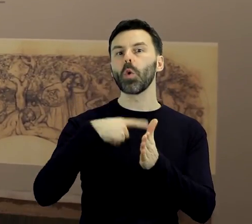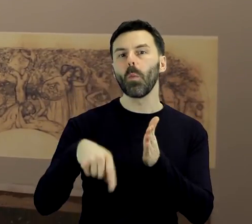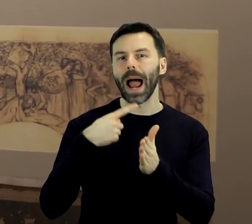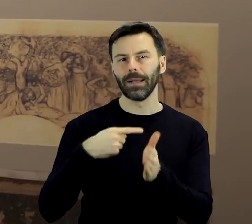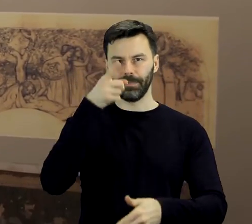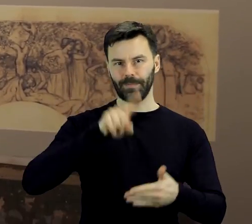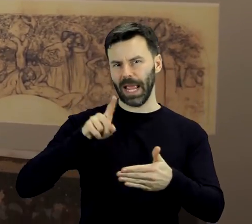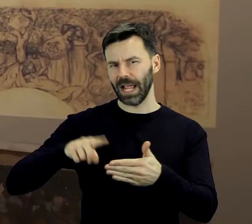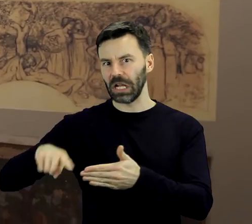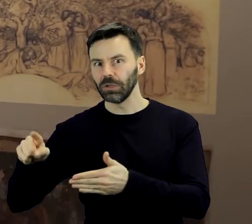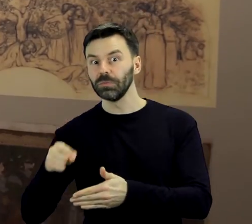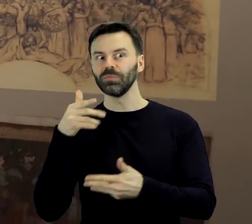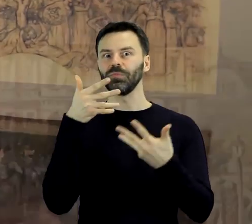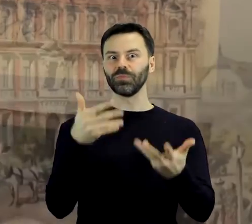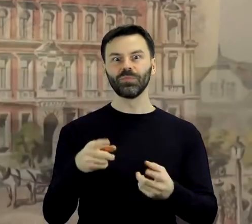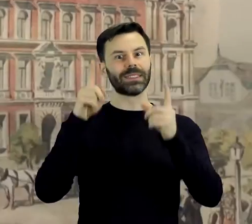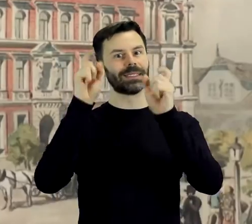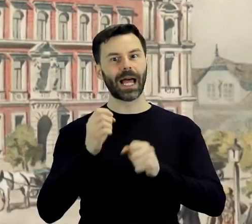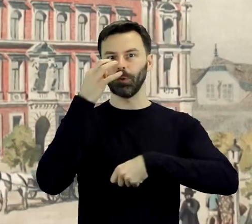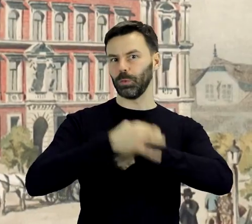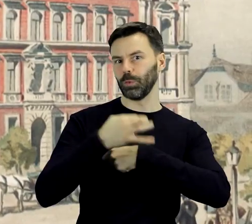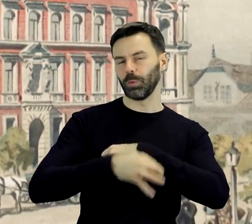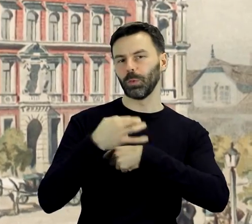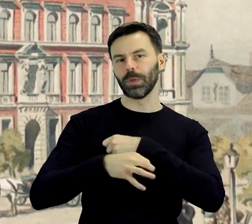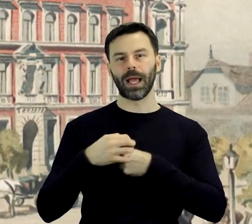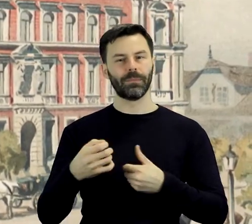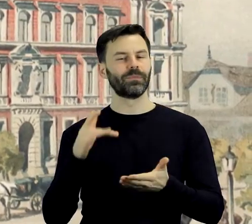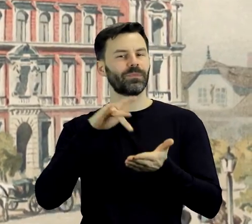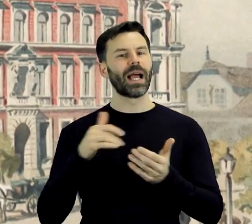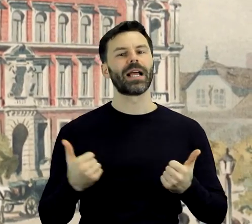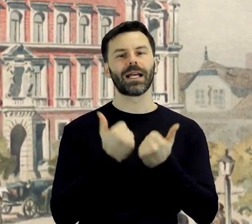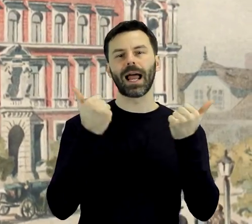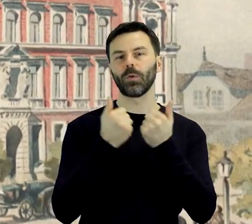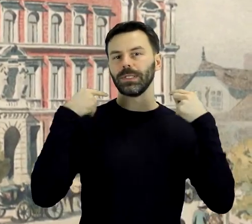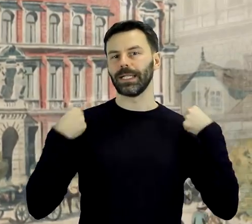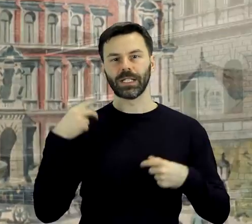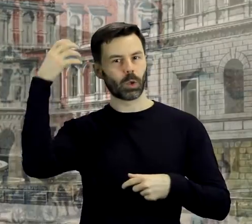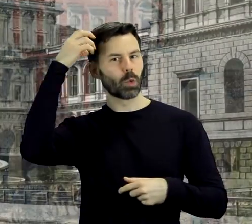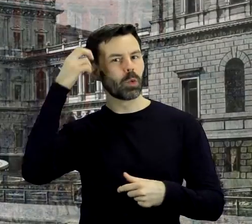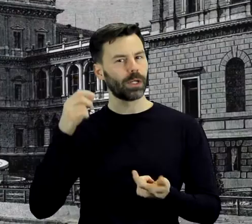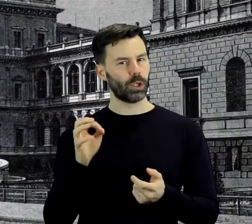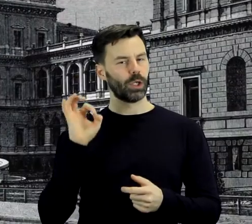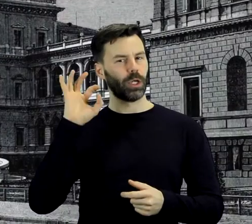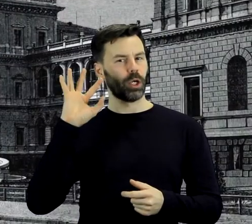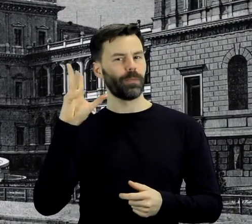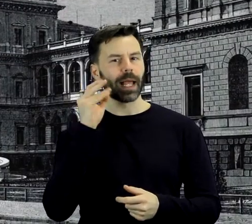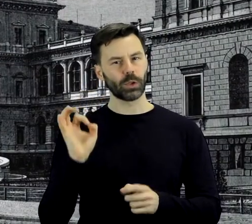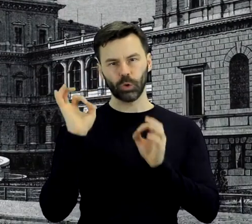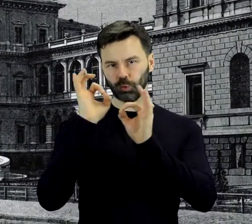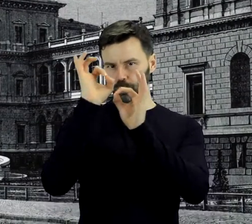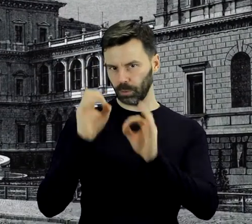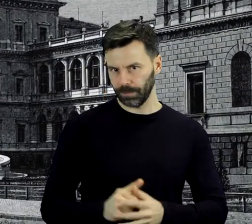artyście rozpocząć studia w krakowskiej Cesarsko-Królewskiej Szkole Sztuk Pięknych. Następnie